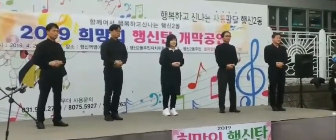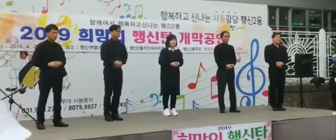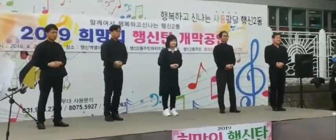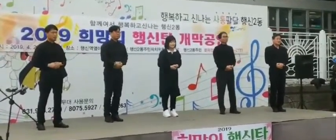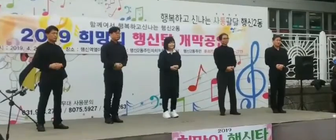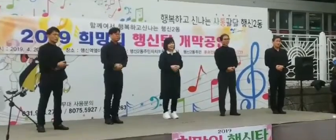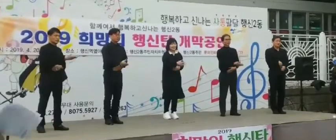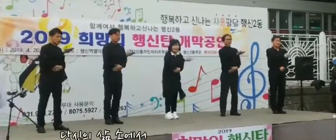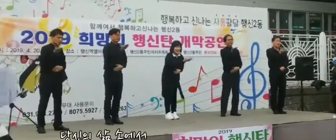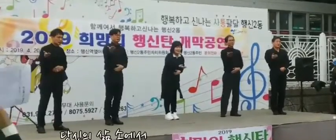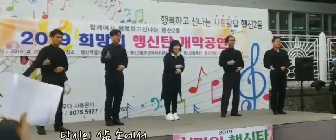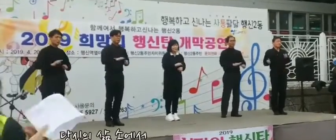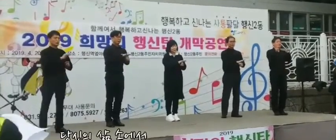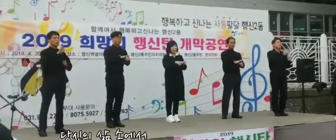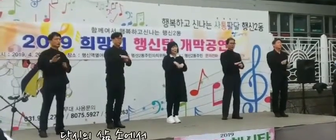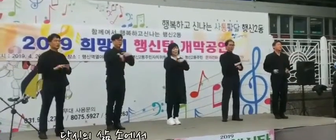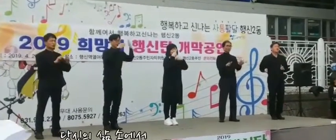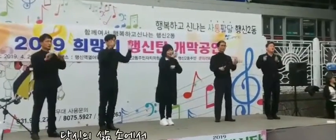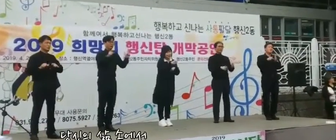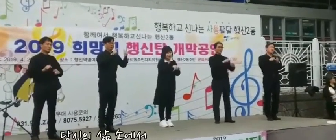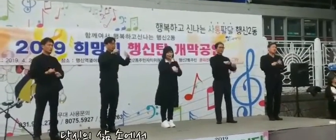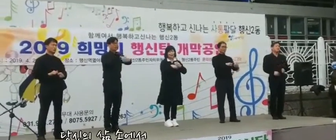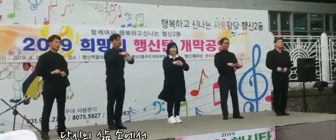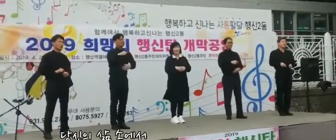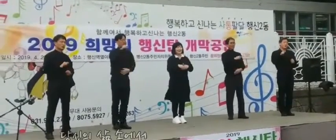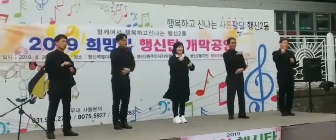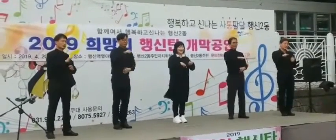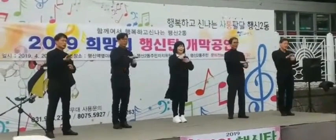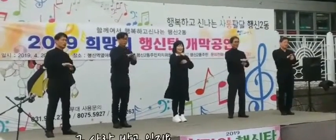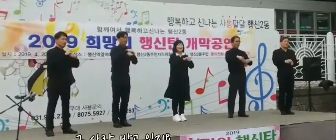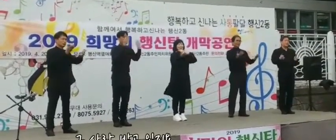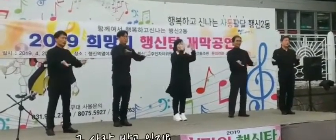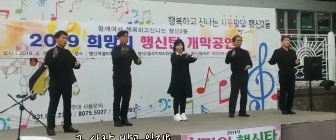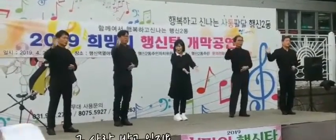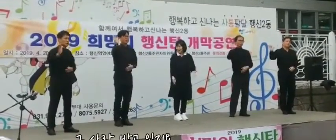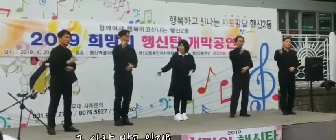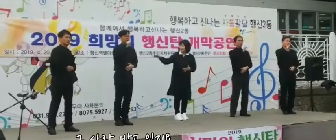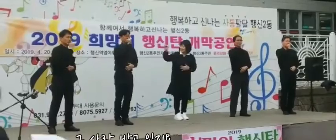당신의 삶 속에서 그 사람 받고 있지요